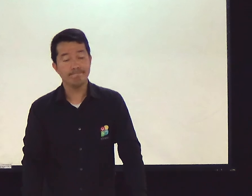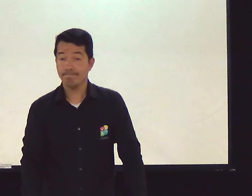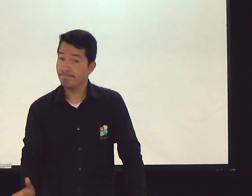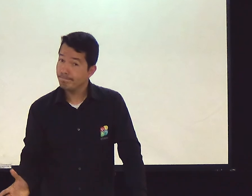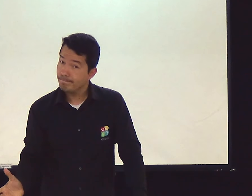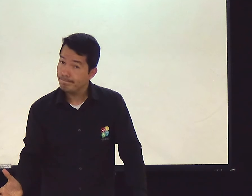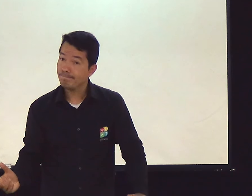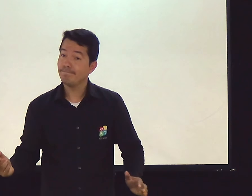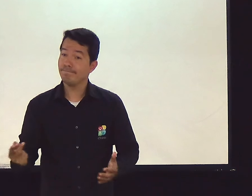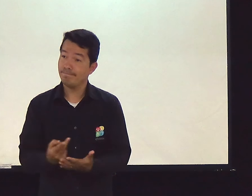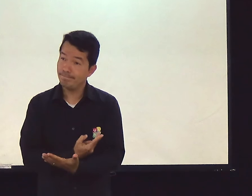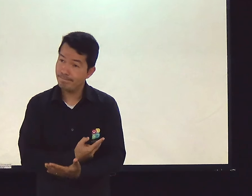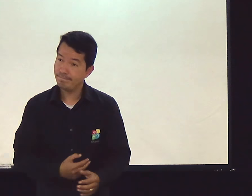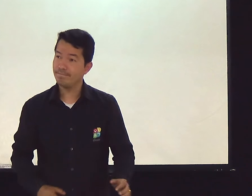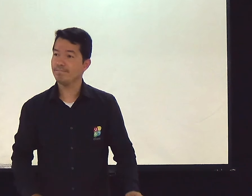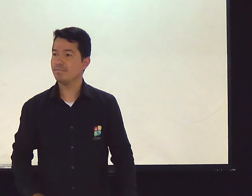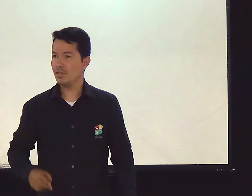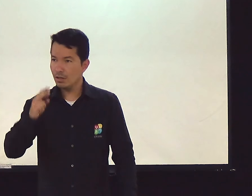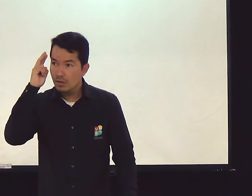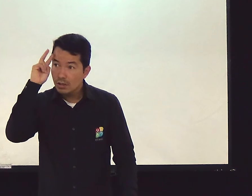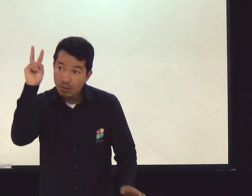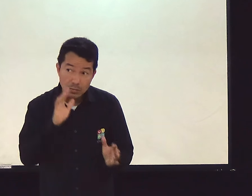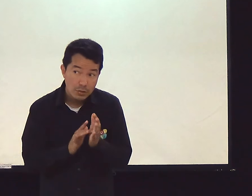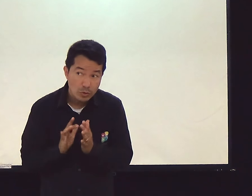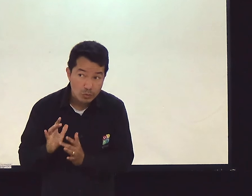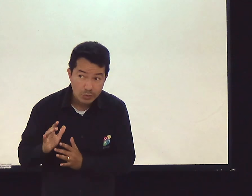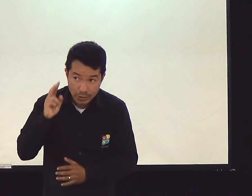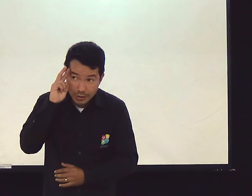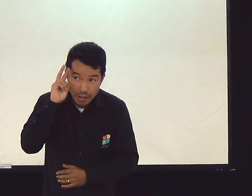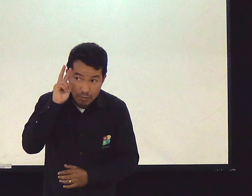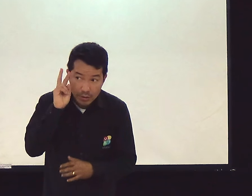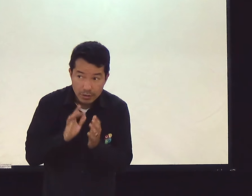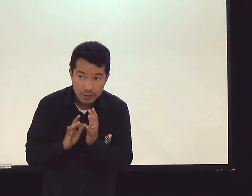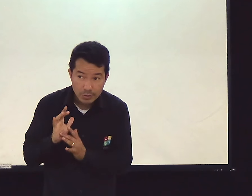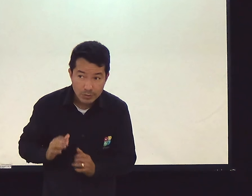Como que você espera alguma coisa em troca? É errado. Lembra o que Jesus disse?